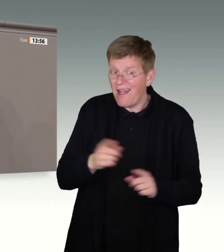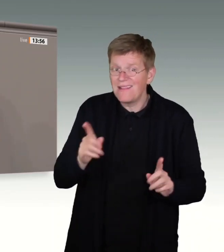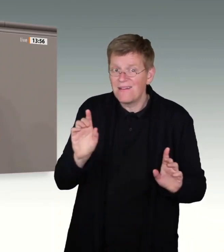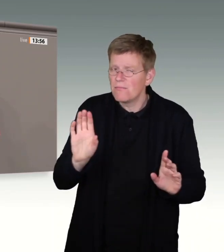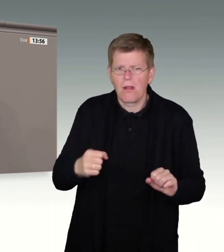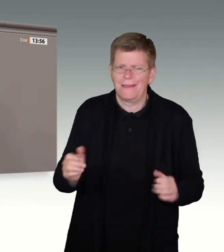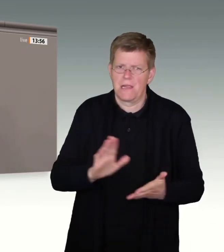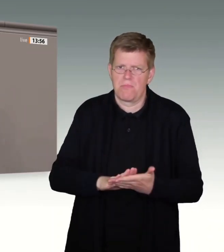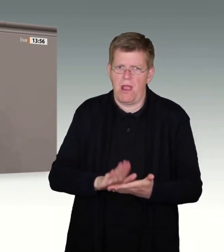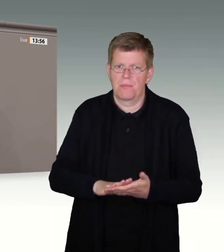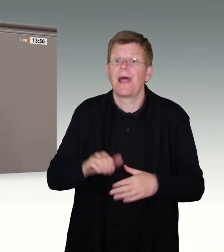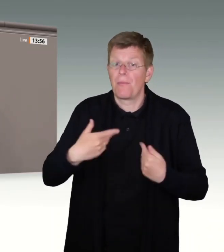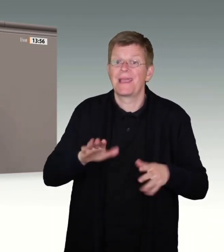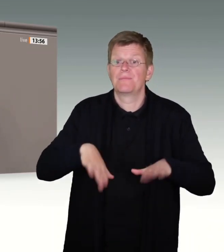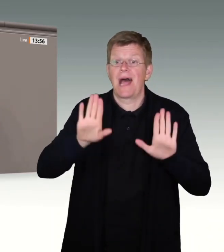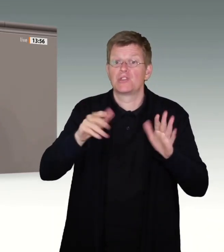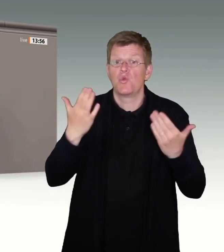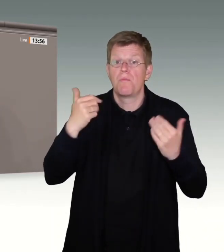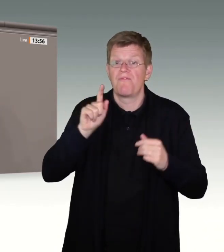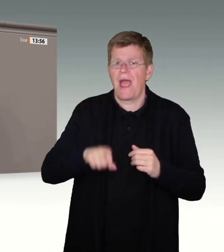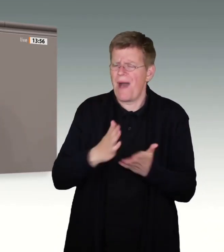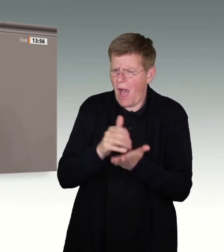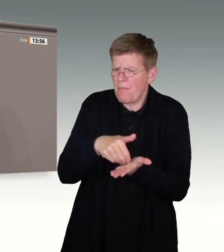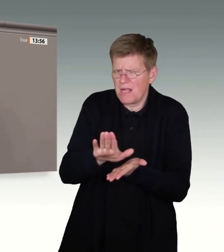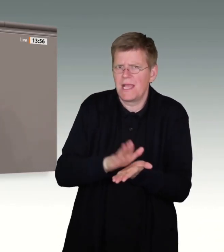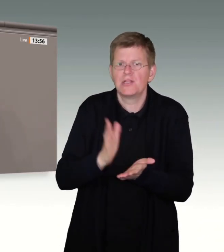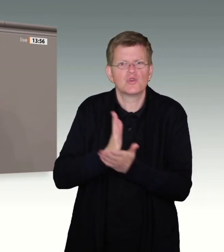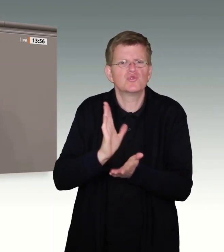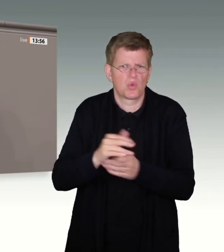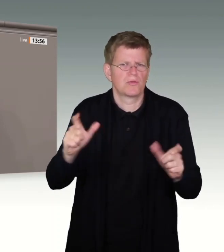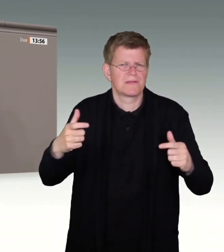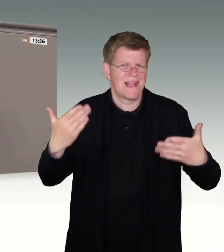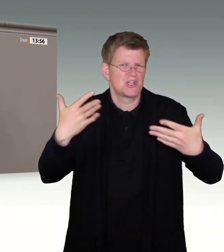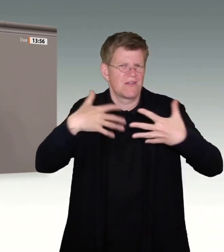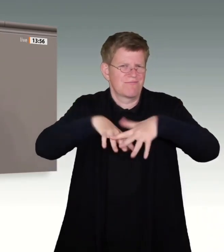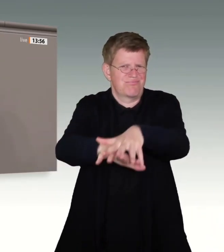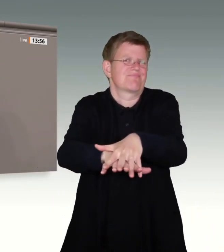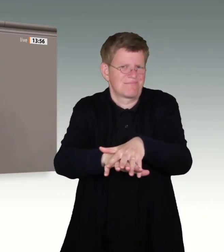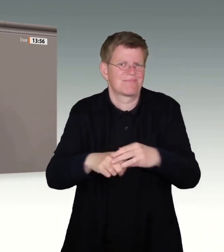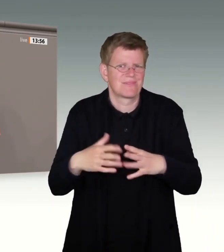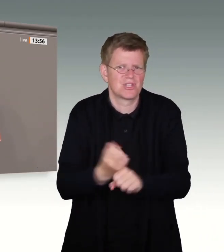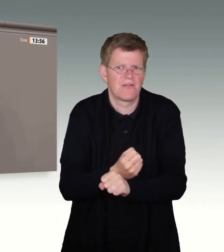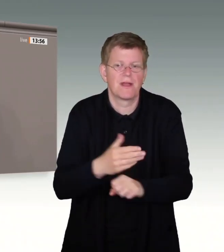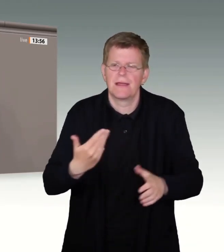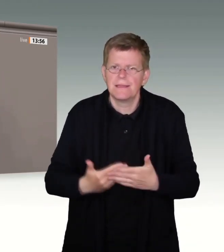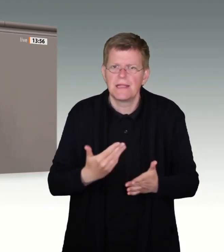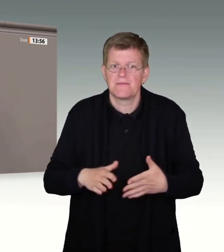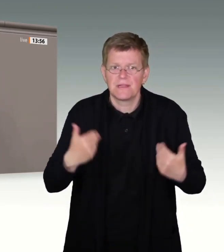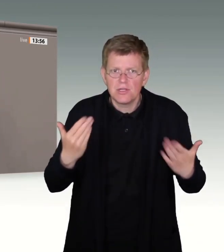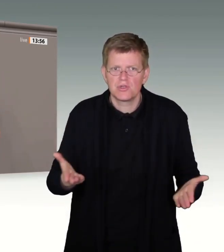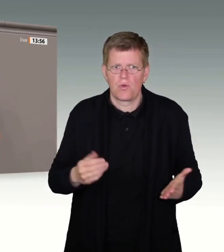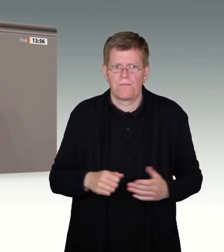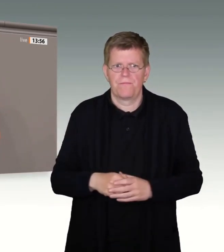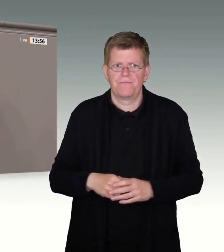abgelehnte Asylbewerber gibt, die schon längst Teil unserer Gesellschaft sind. Immer wieder habe ich deshalb genau das getan,